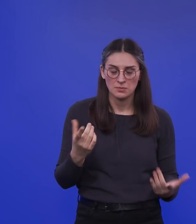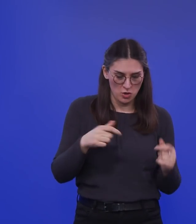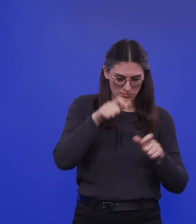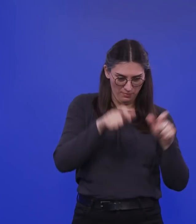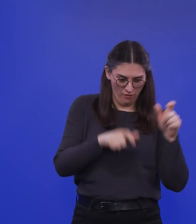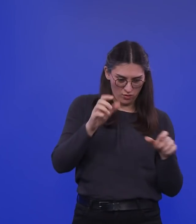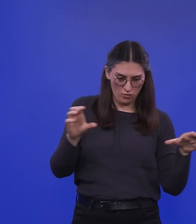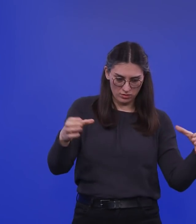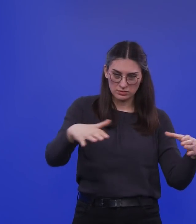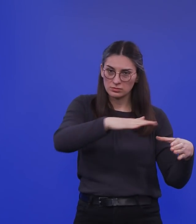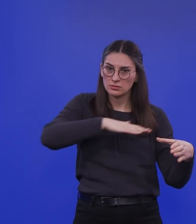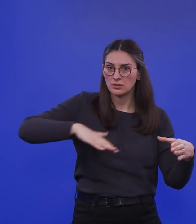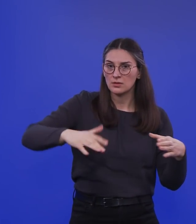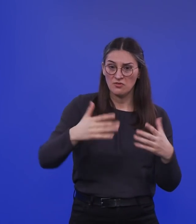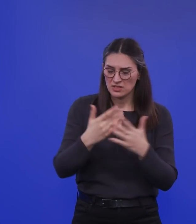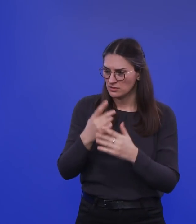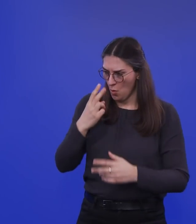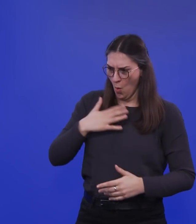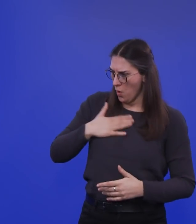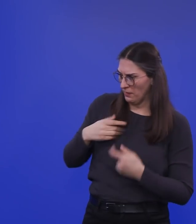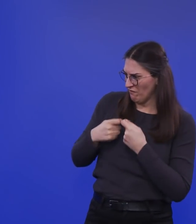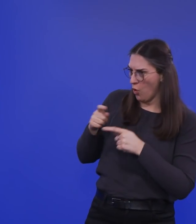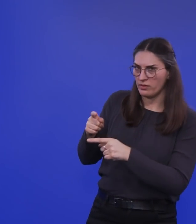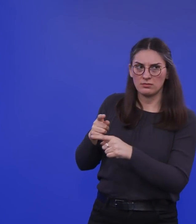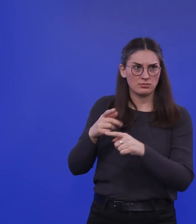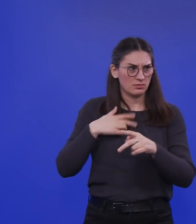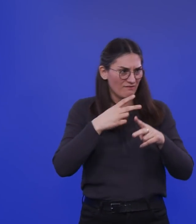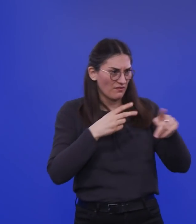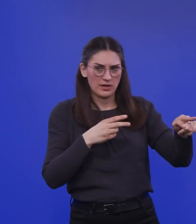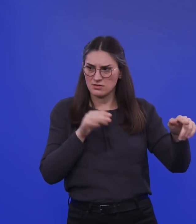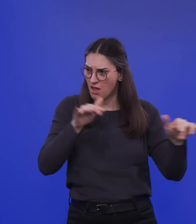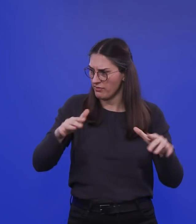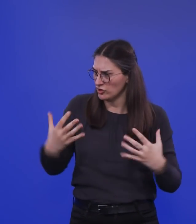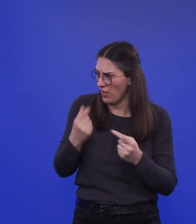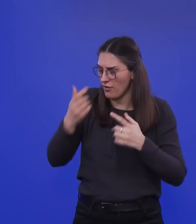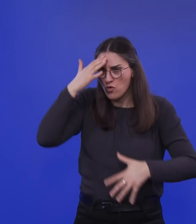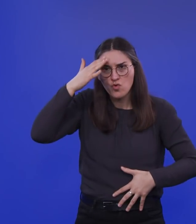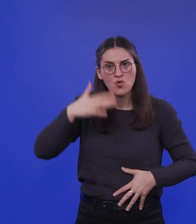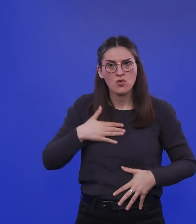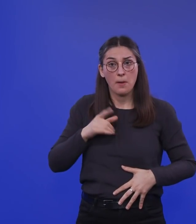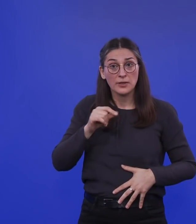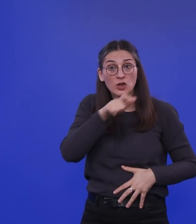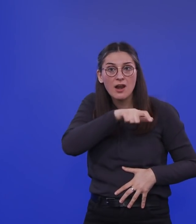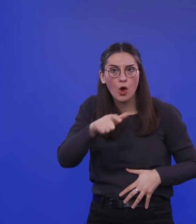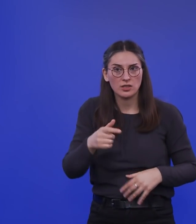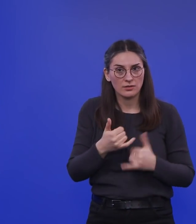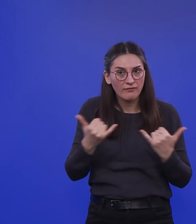die Beispiele vor Augen. Im Bekanntenkreis die Beispiele vor Augen. die Leute würden dann ganz von selbst wieder ihr